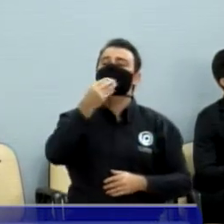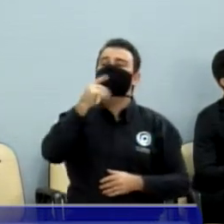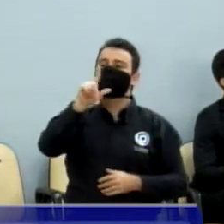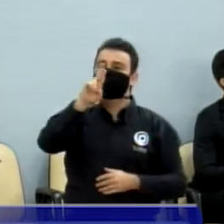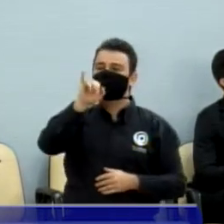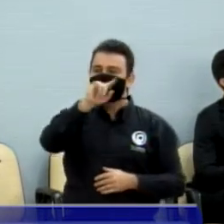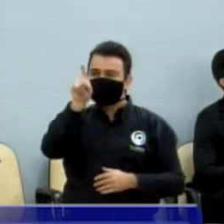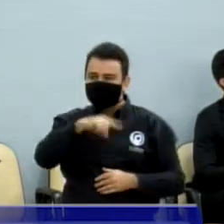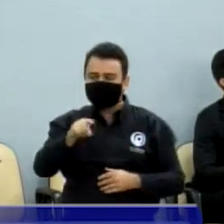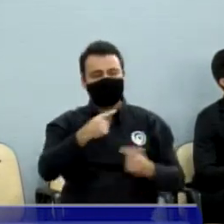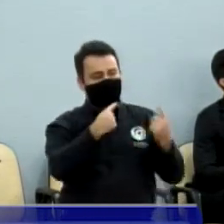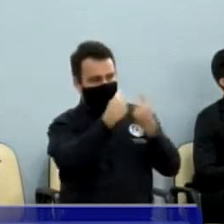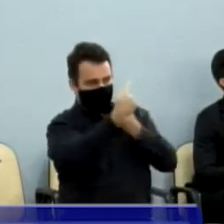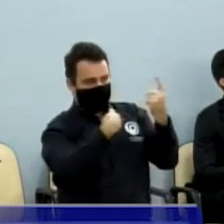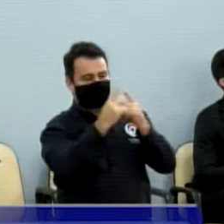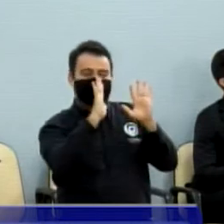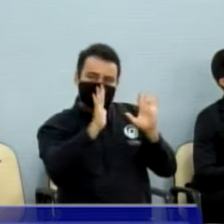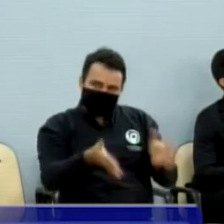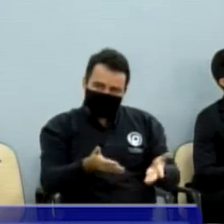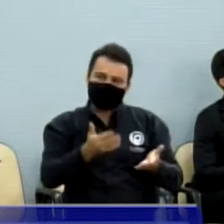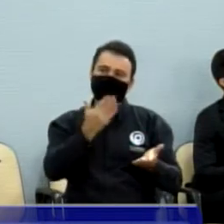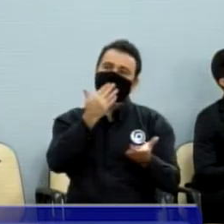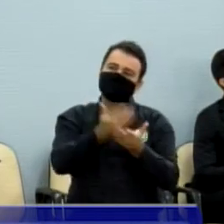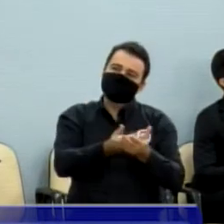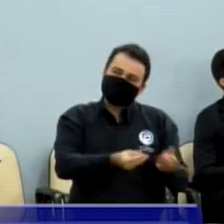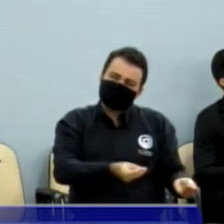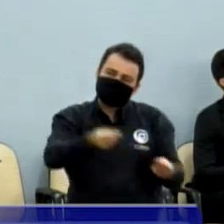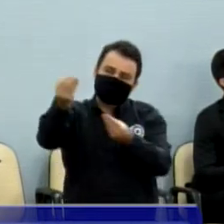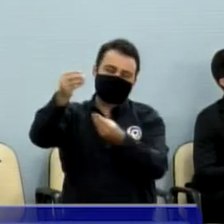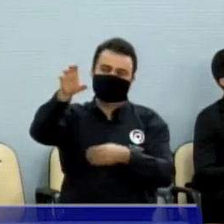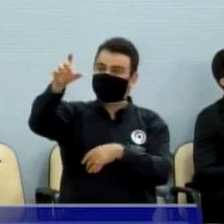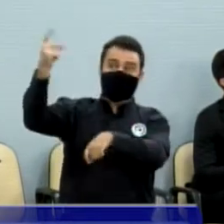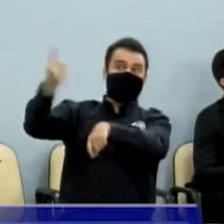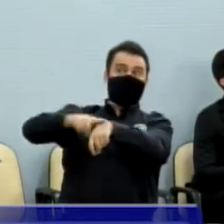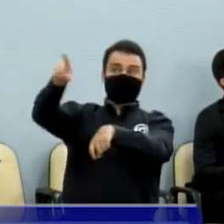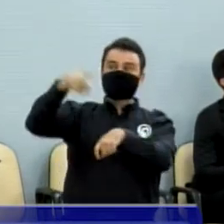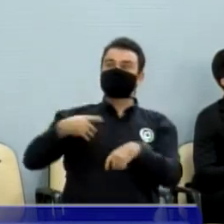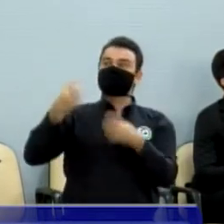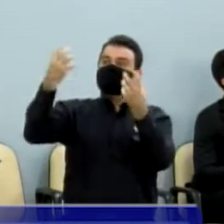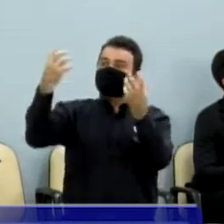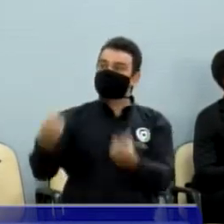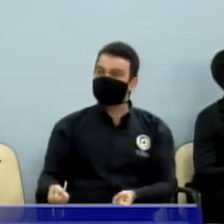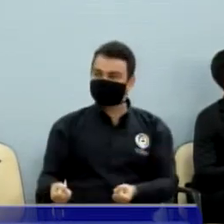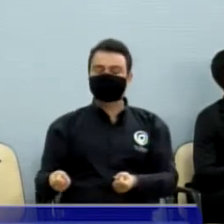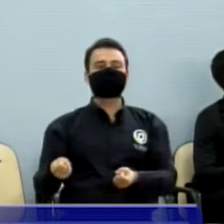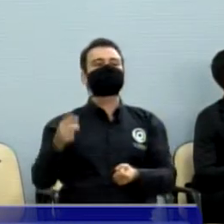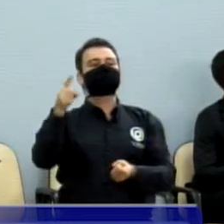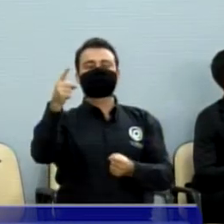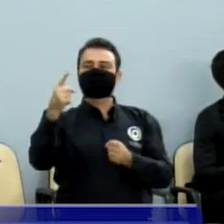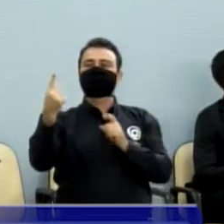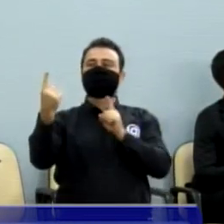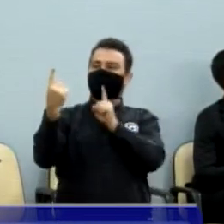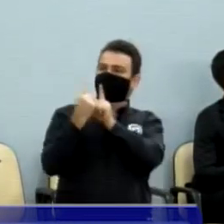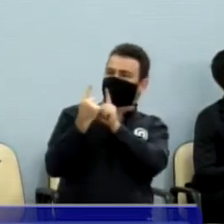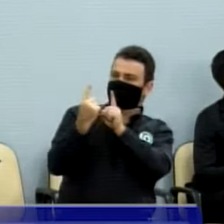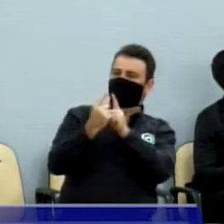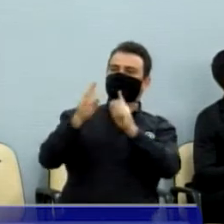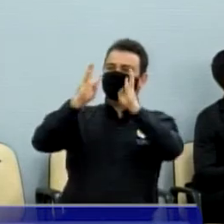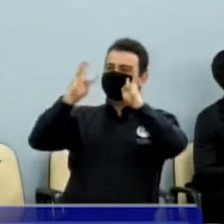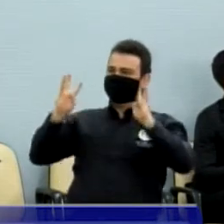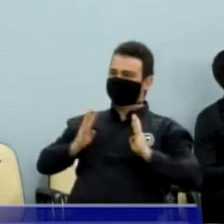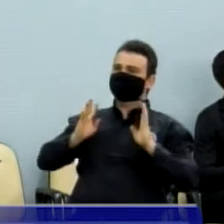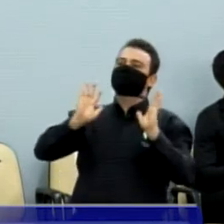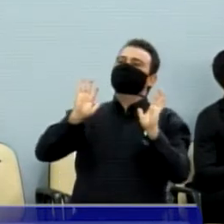aqui na sessão, feito o requerimento e prontamente a CPFL tem feito, prestado esse atendimento, o requerimento foi feito,